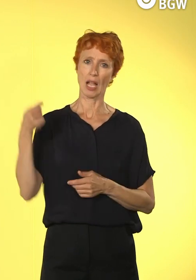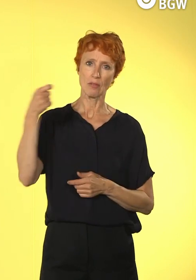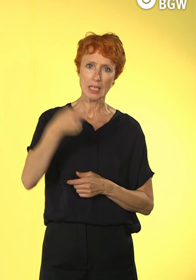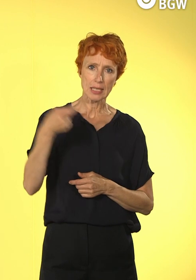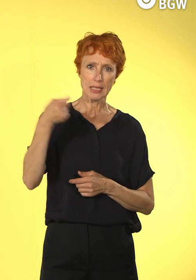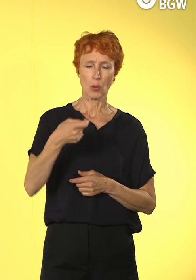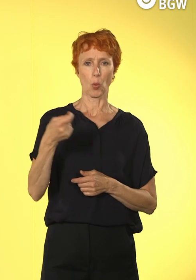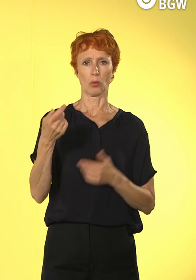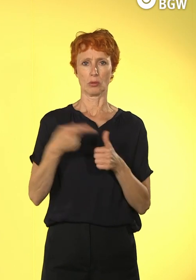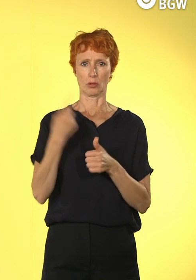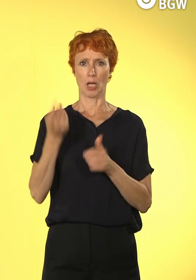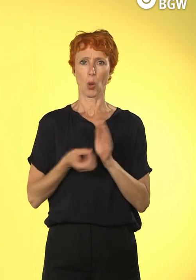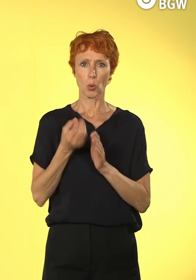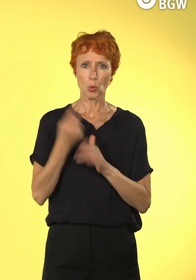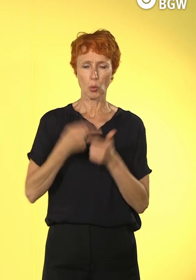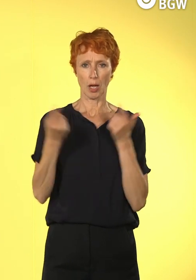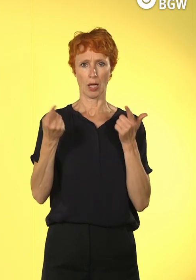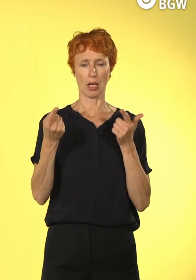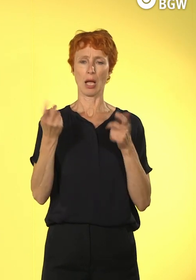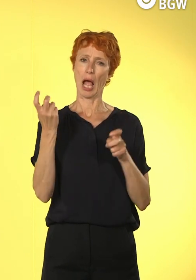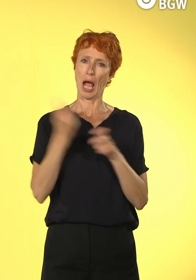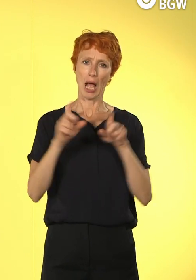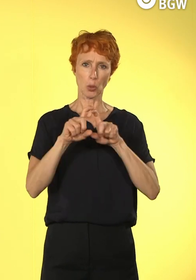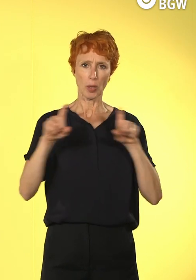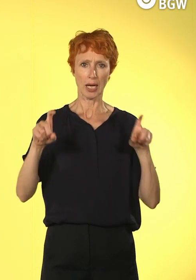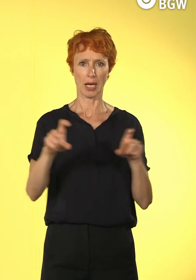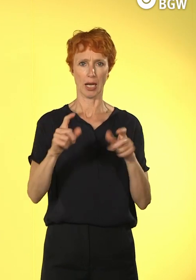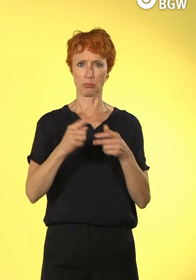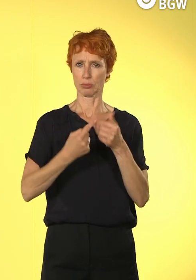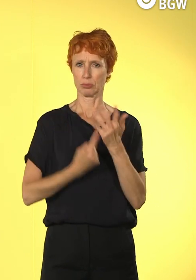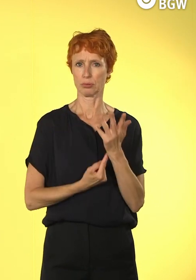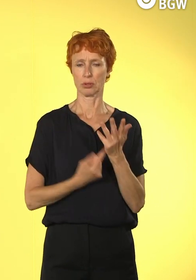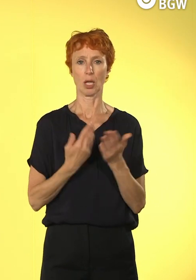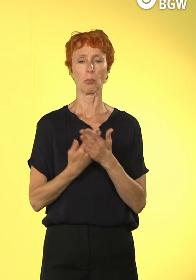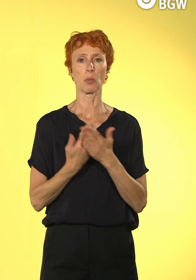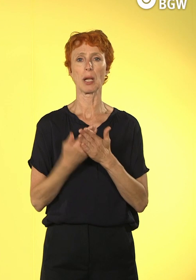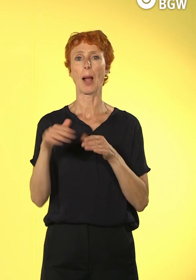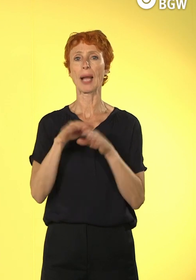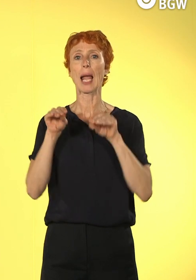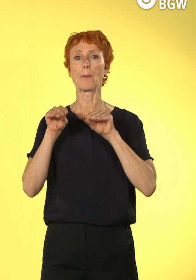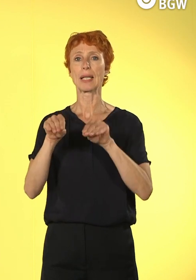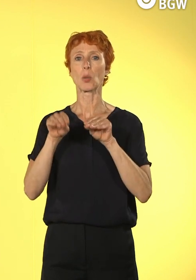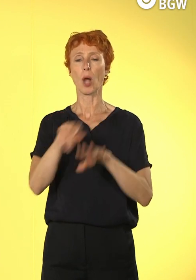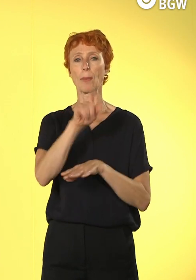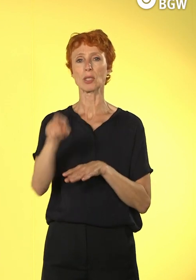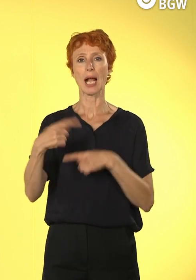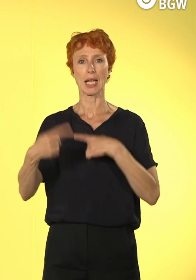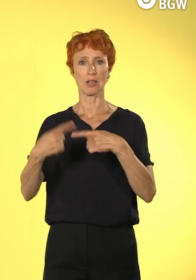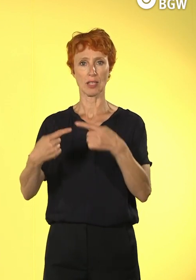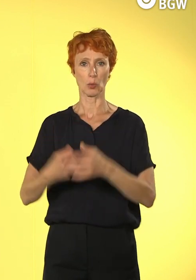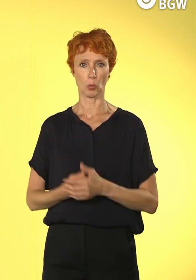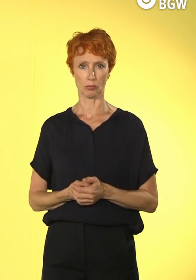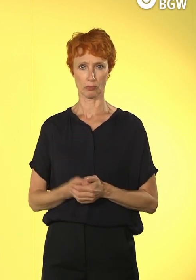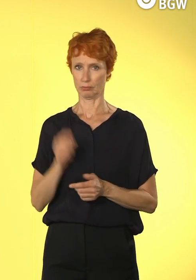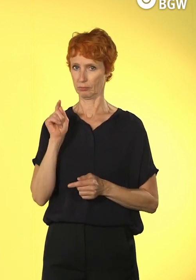Hardware, und ich will das jetzt gar nicht alles aufzählen. Hier mal ein Bereich Pädagogik und Personalentwicklung, wo wir,